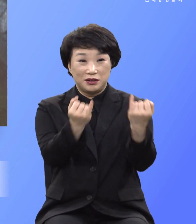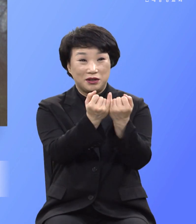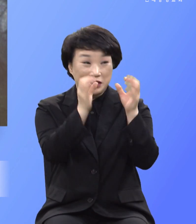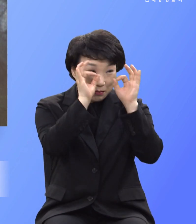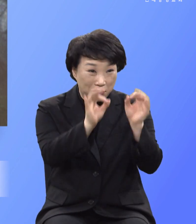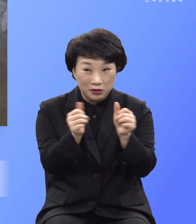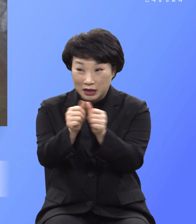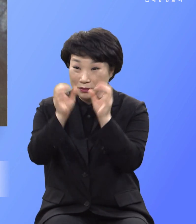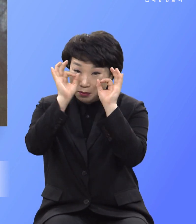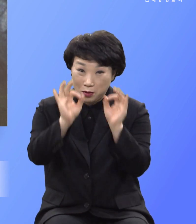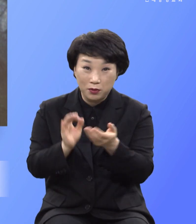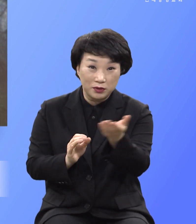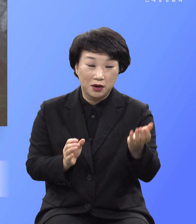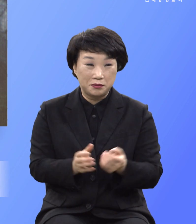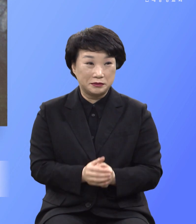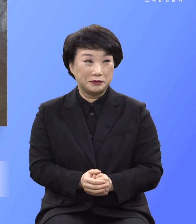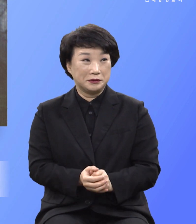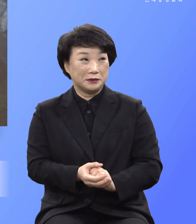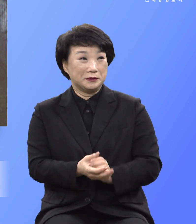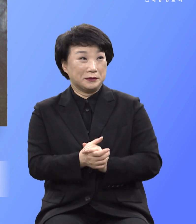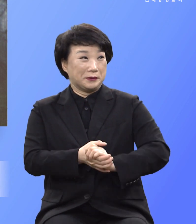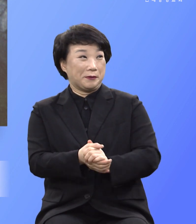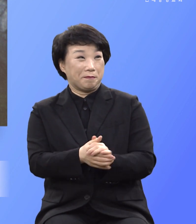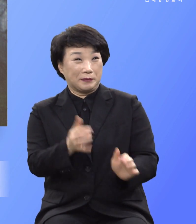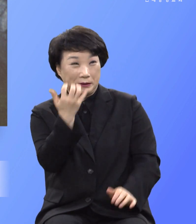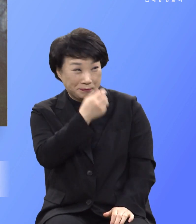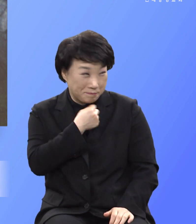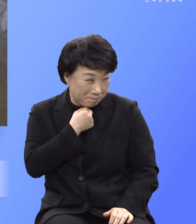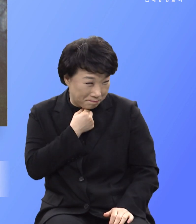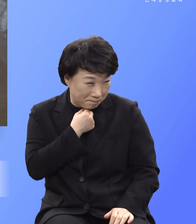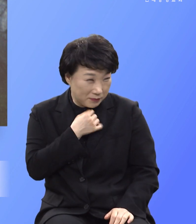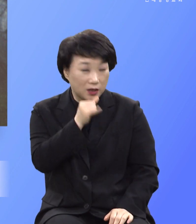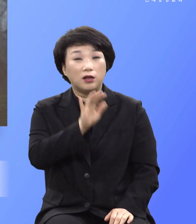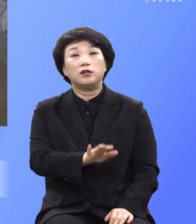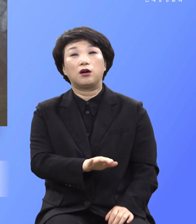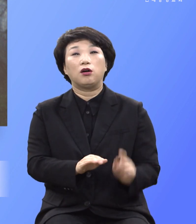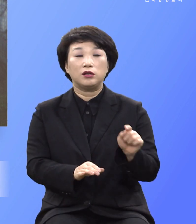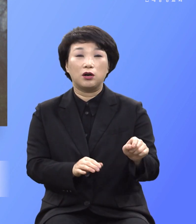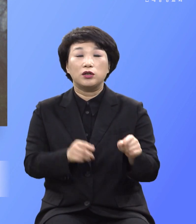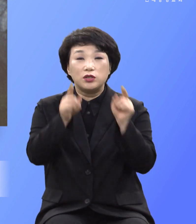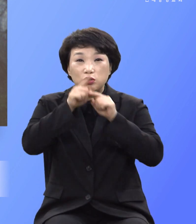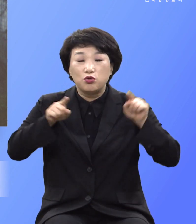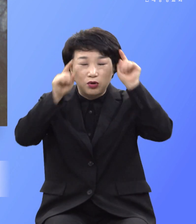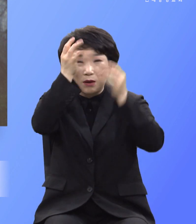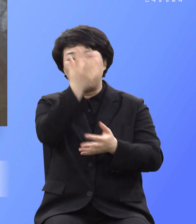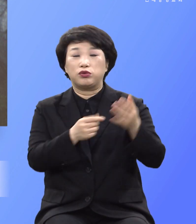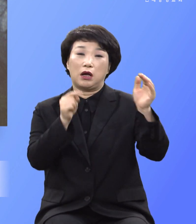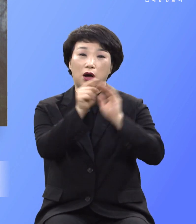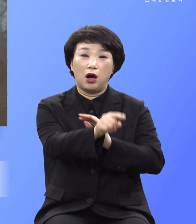남자를 보고 음역을 품으면 그것도 지옥불에 들어갈 죄라는 거에요